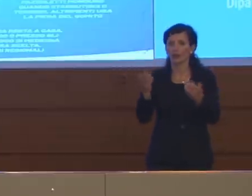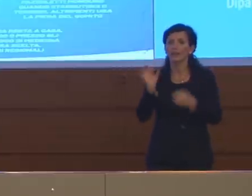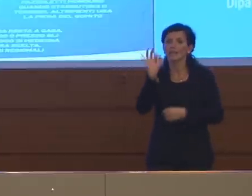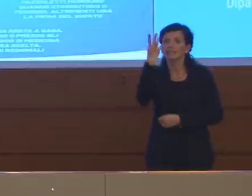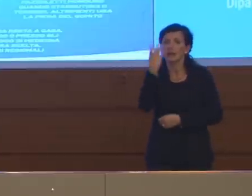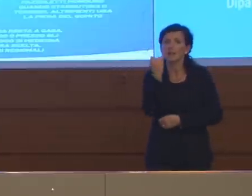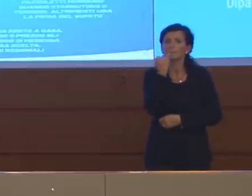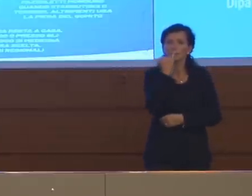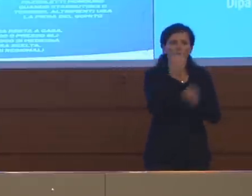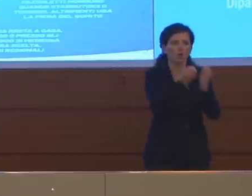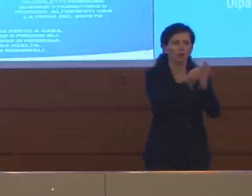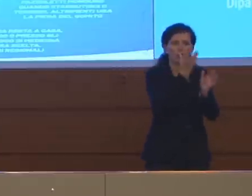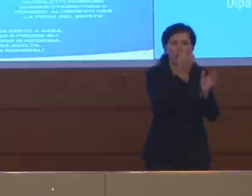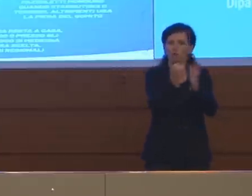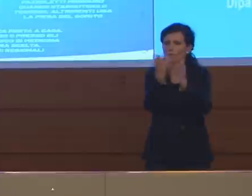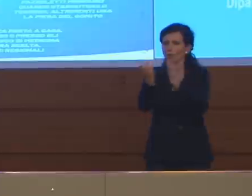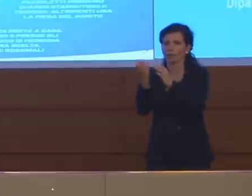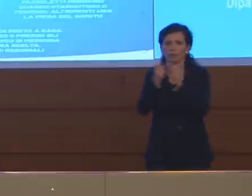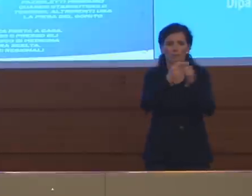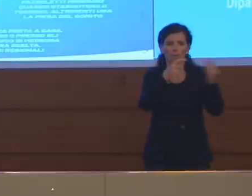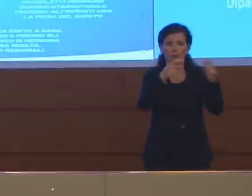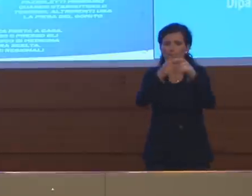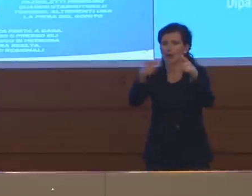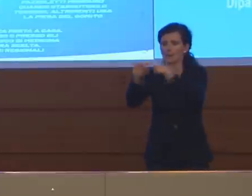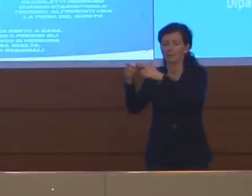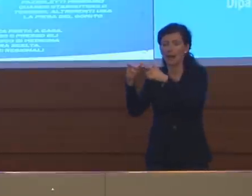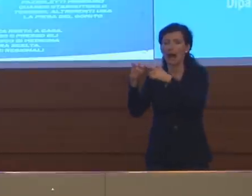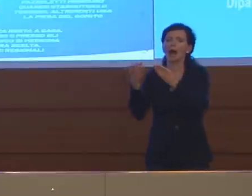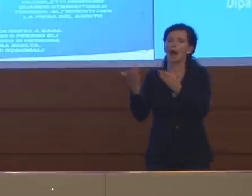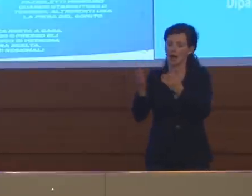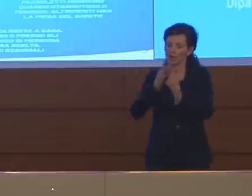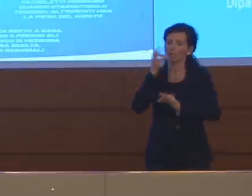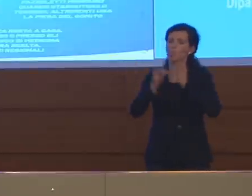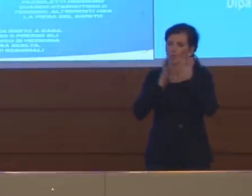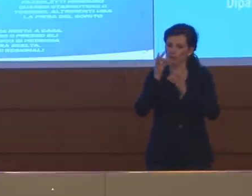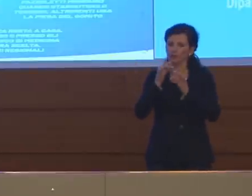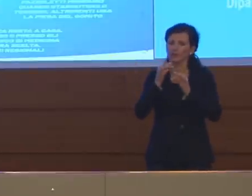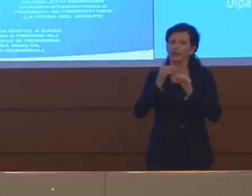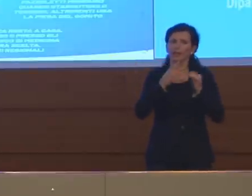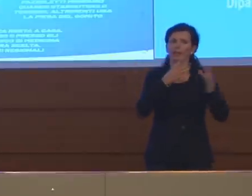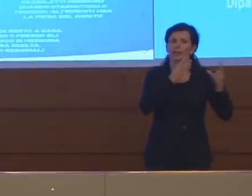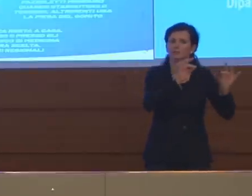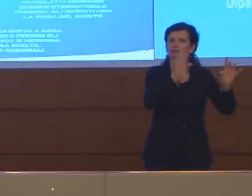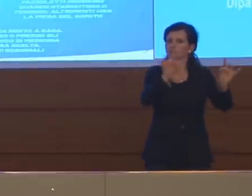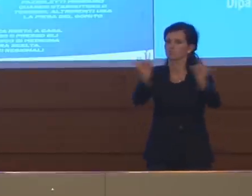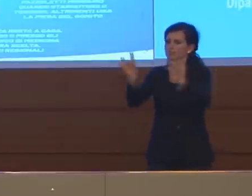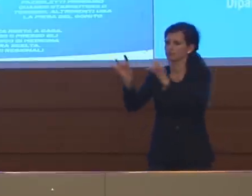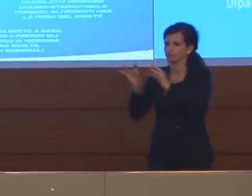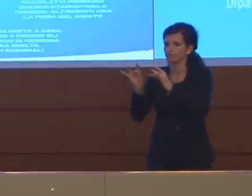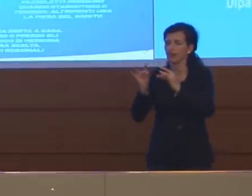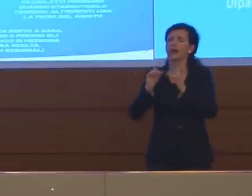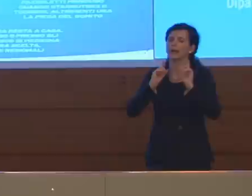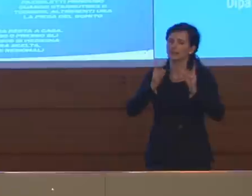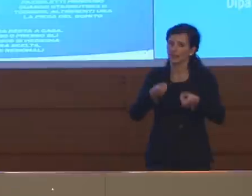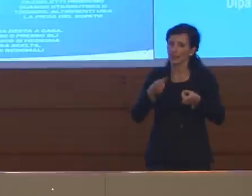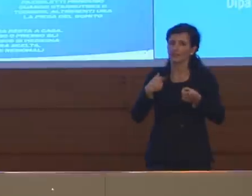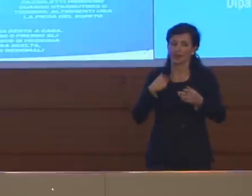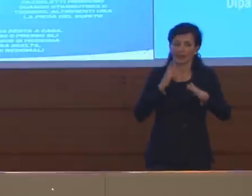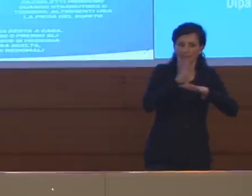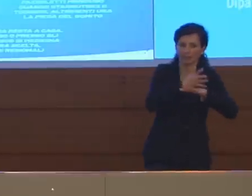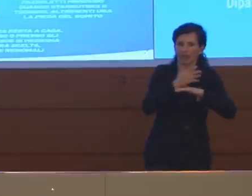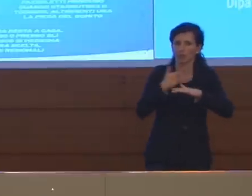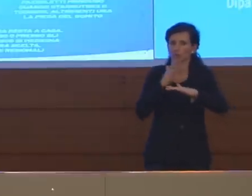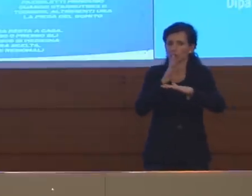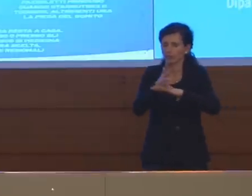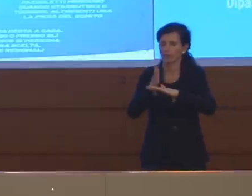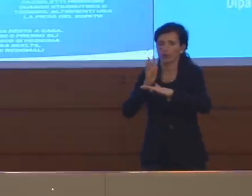diventa una cosa più preoccupante, vuol dire un'area dove una circolazione è diffusa e quindi forse richiede un intervento magari sempre localizzato, dipende quanto